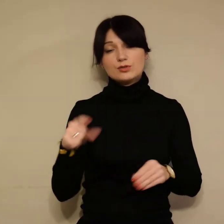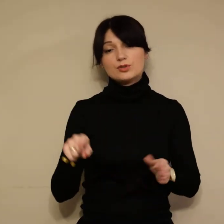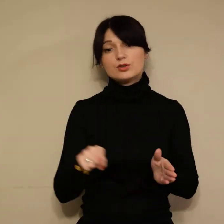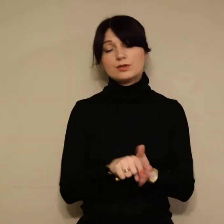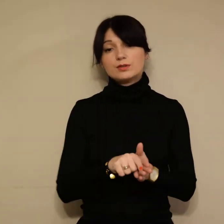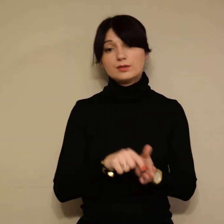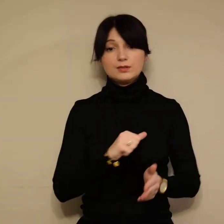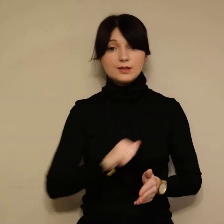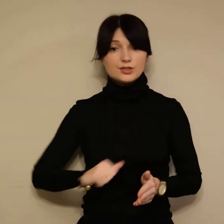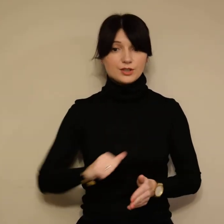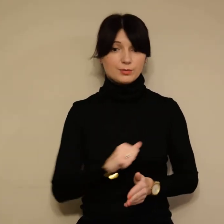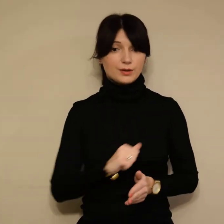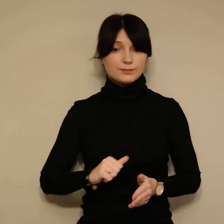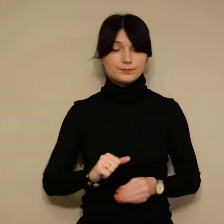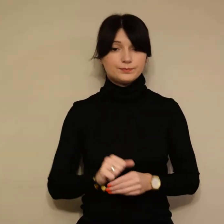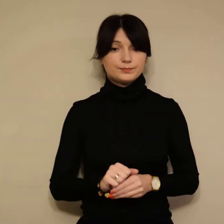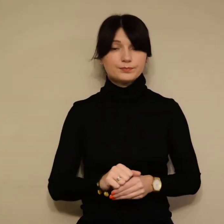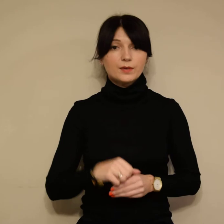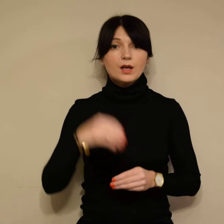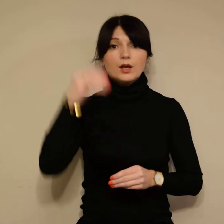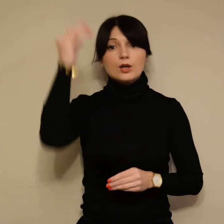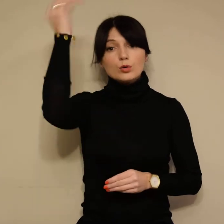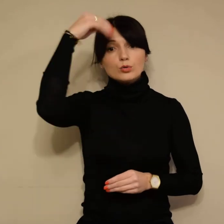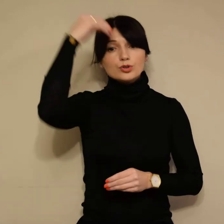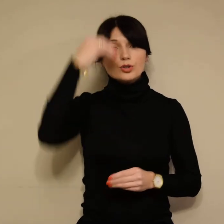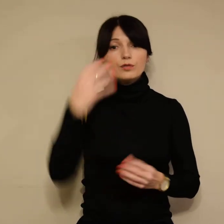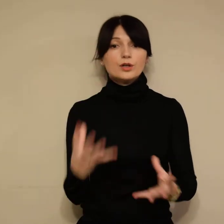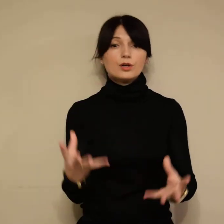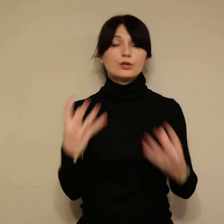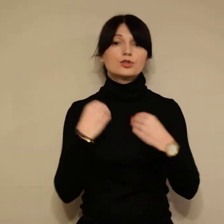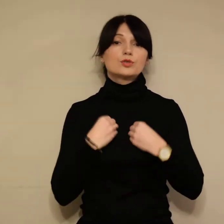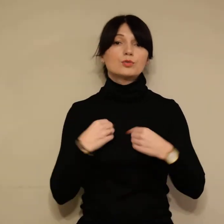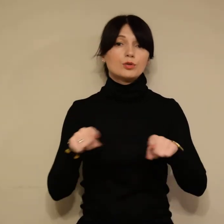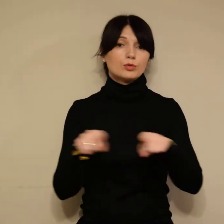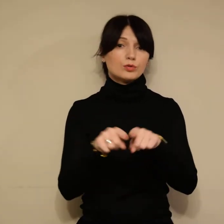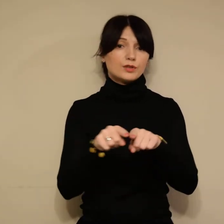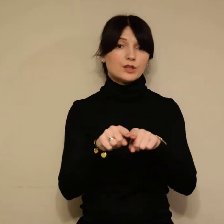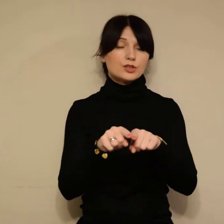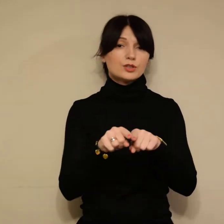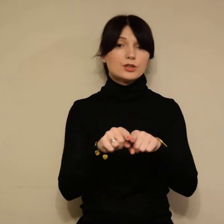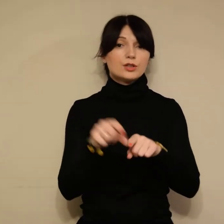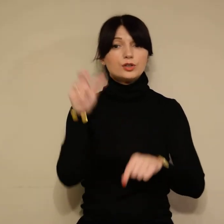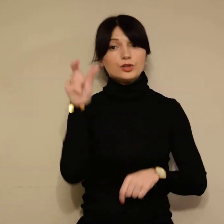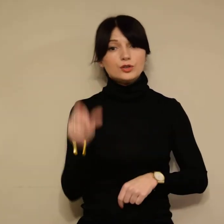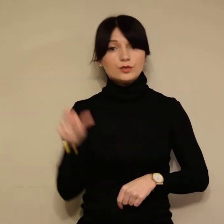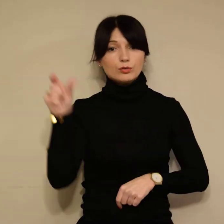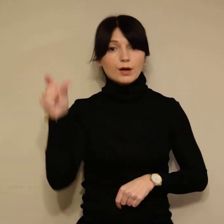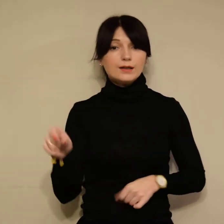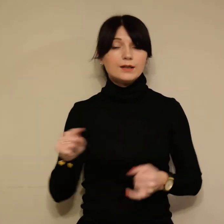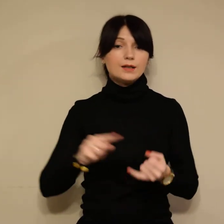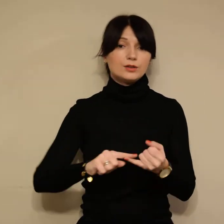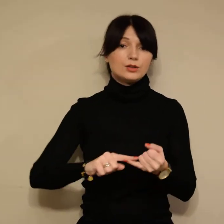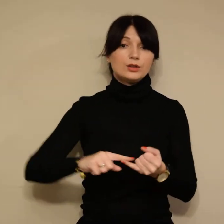coś dla siebie. Uczniowie otrzymują również indywidualne i